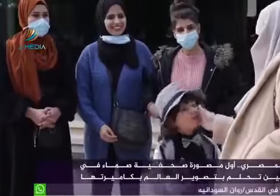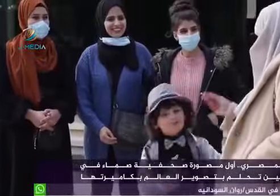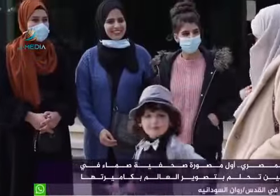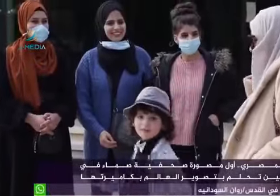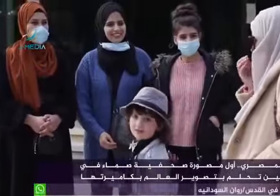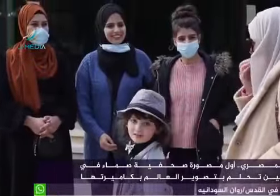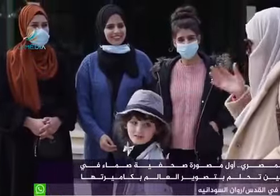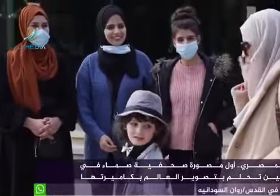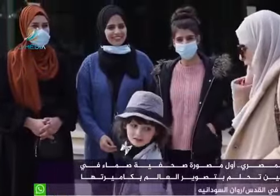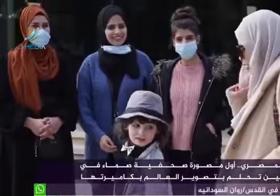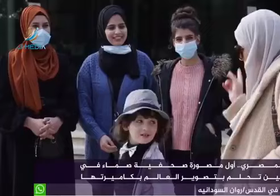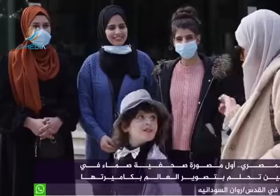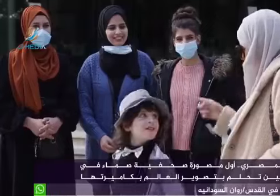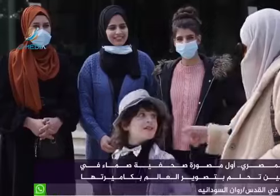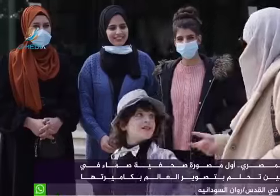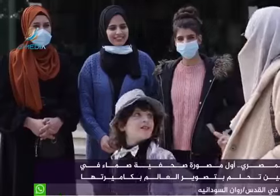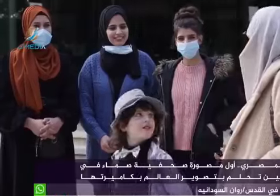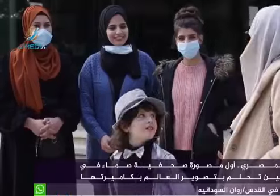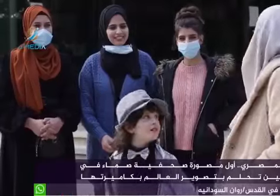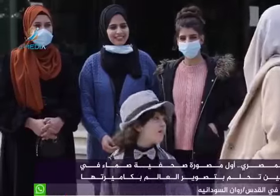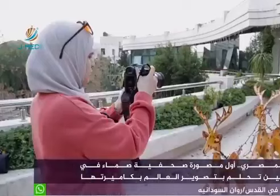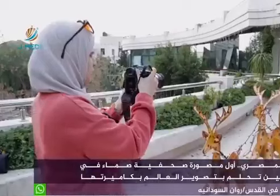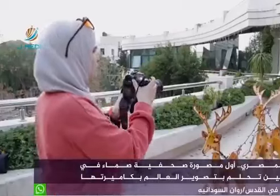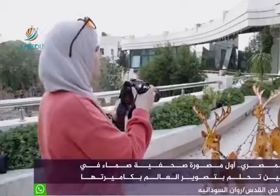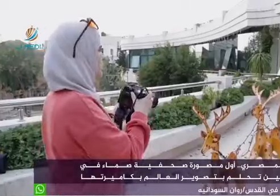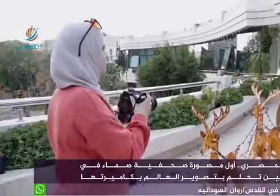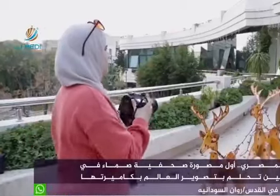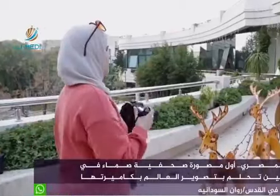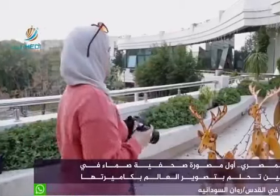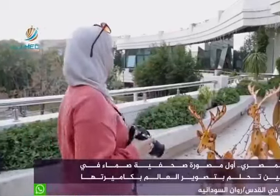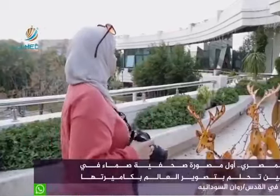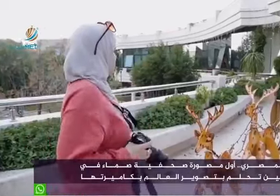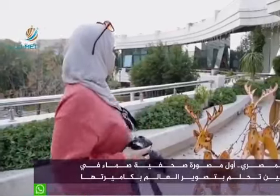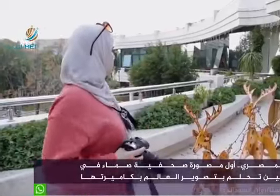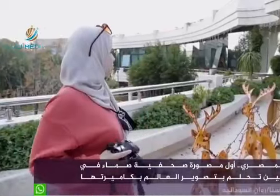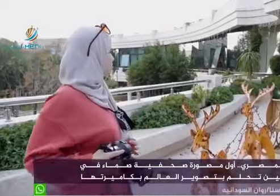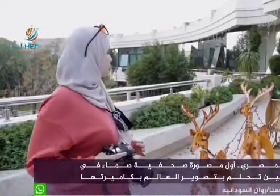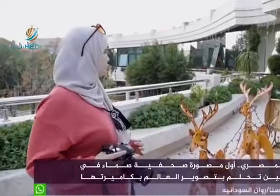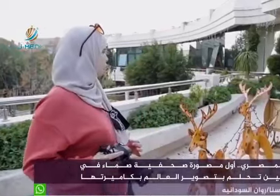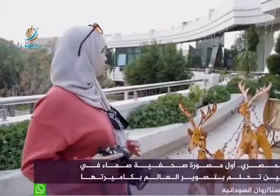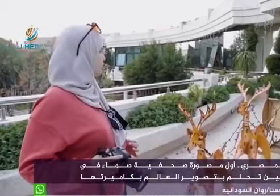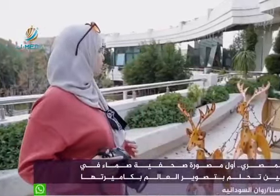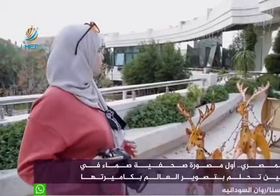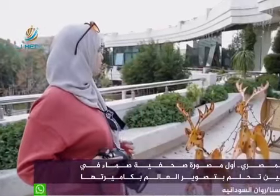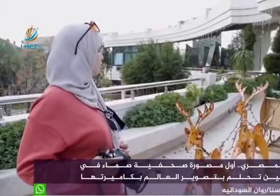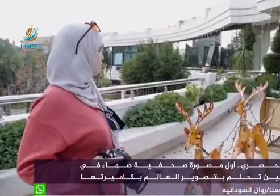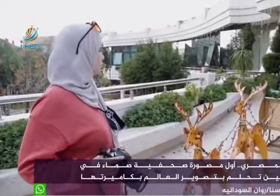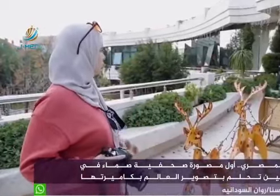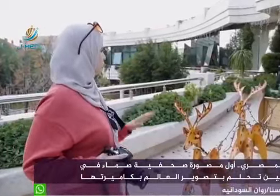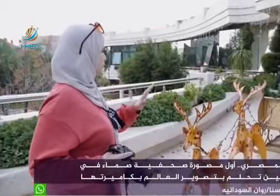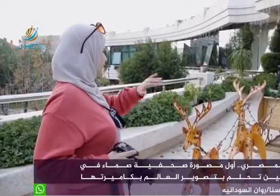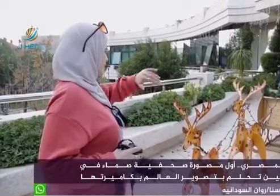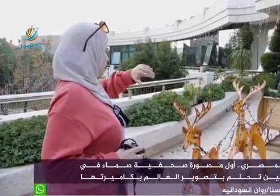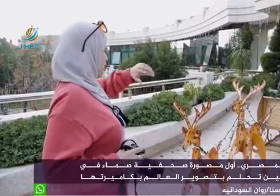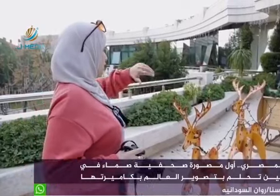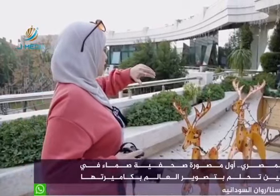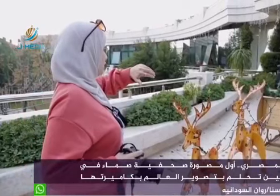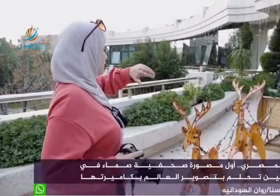إنه أكون معهم أحياناً في ناس بيحكوا إنه في صعوبة بالتواصل مع الصوم كوني صماء مصورة